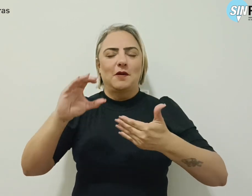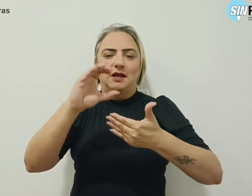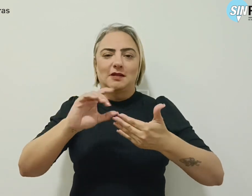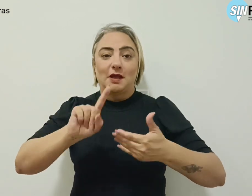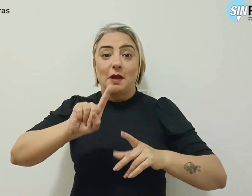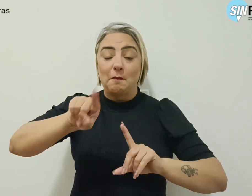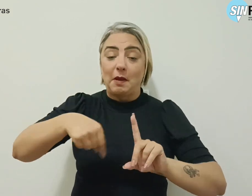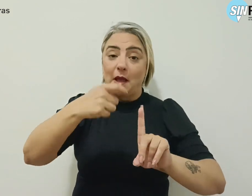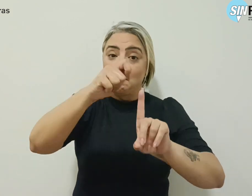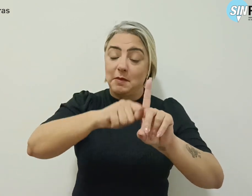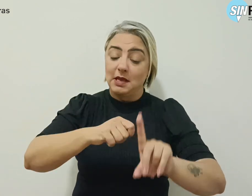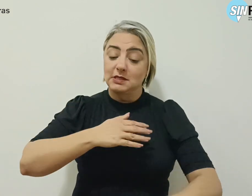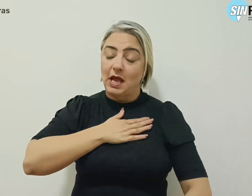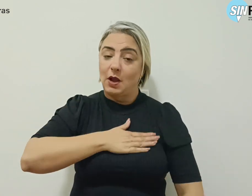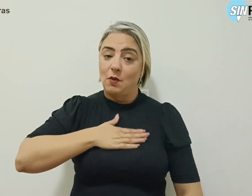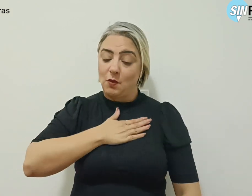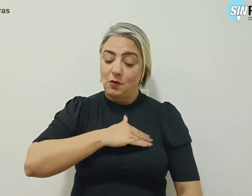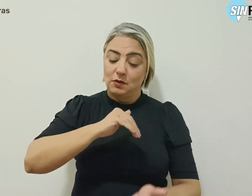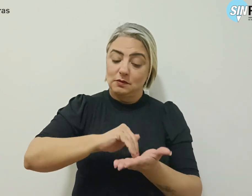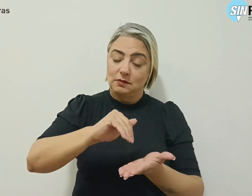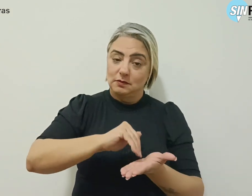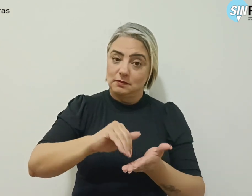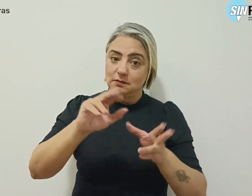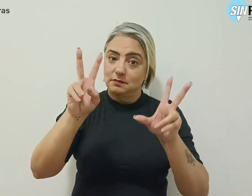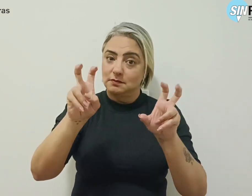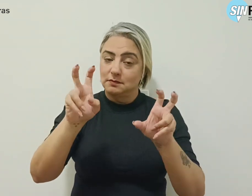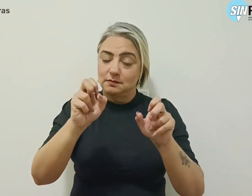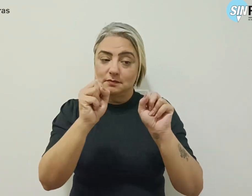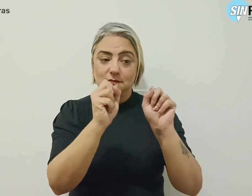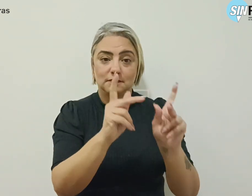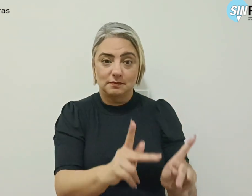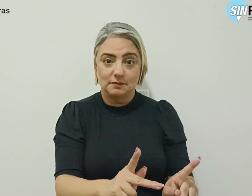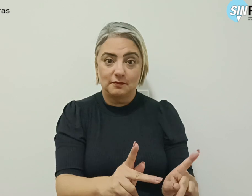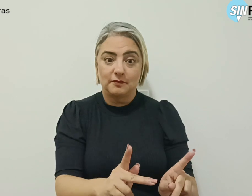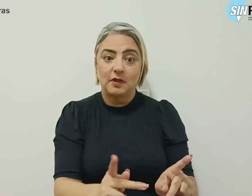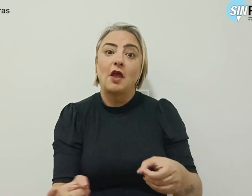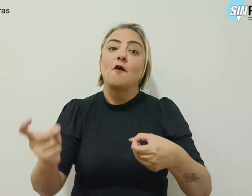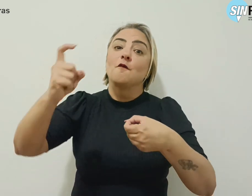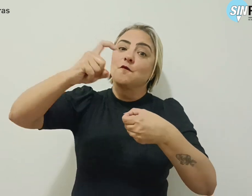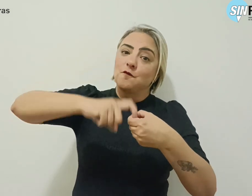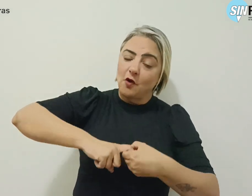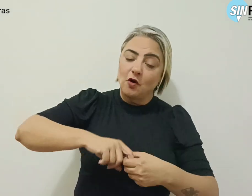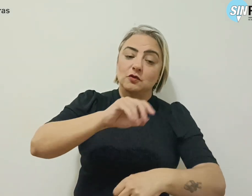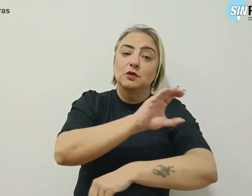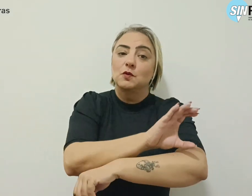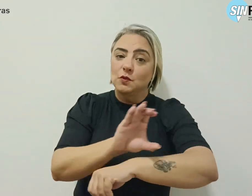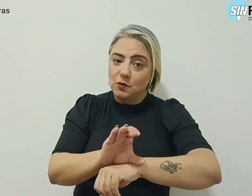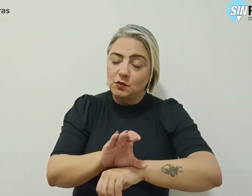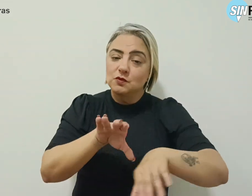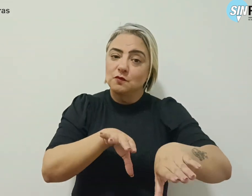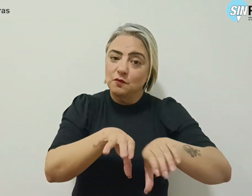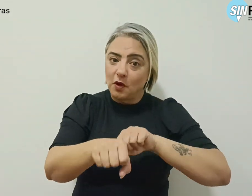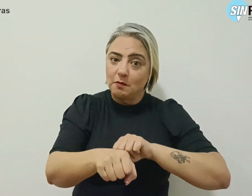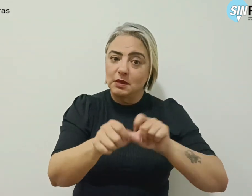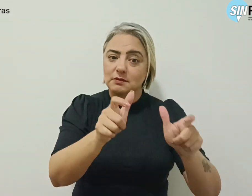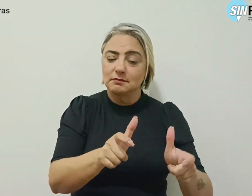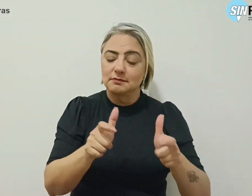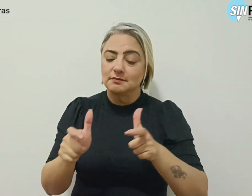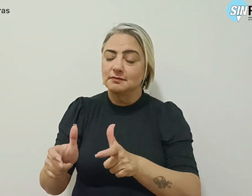em agosto, a Secretaria para Assuntos de Aposentados retomará o curso de formação por território